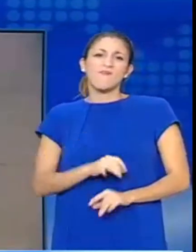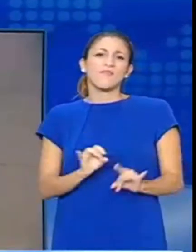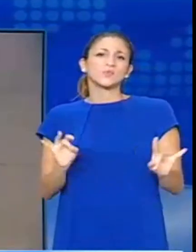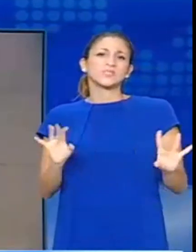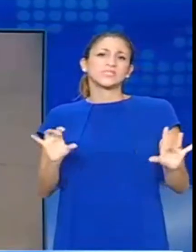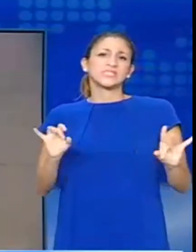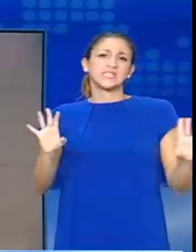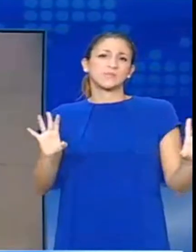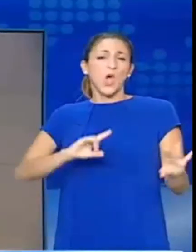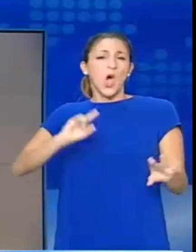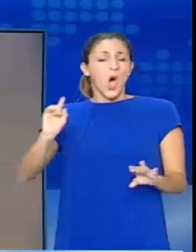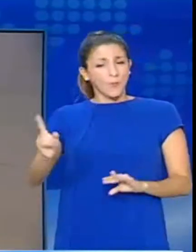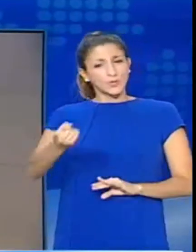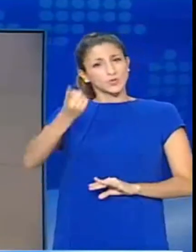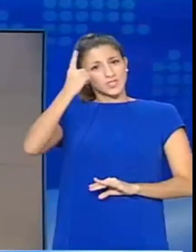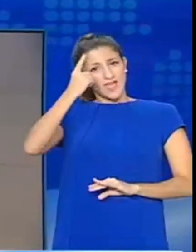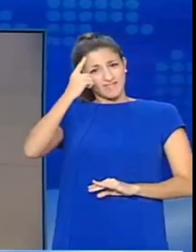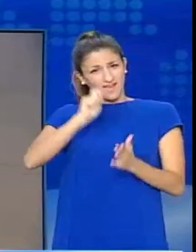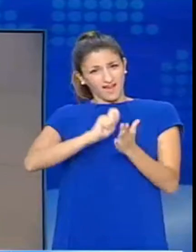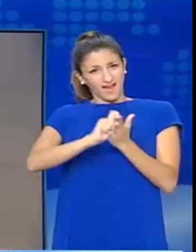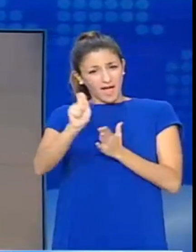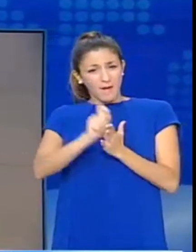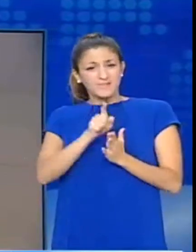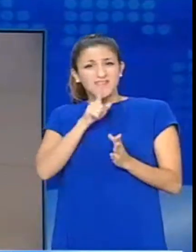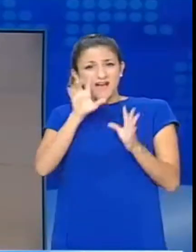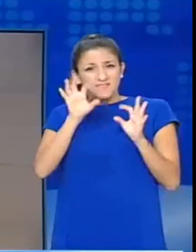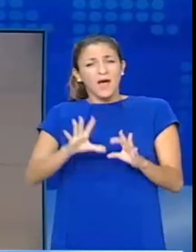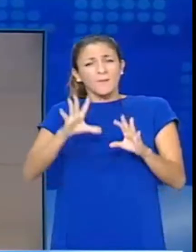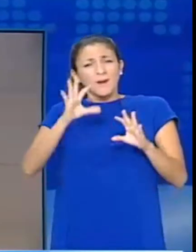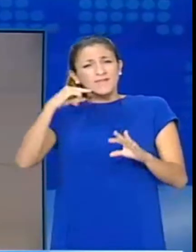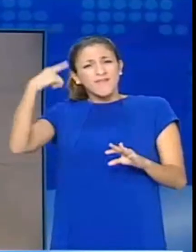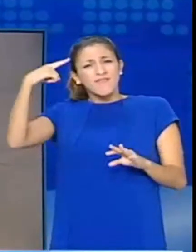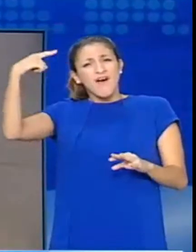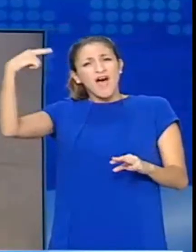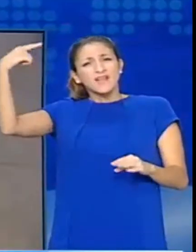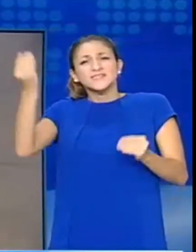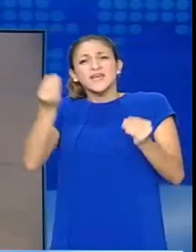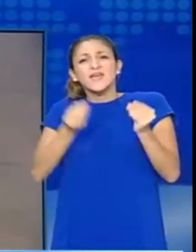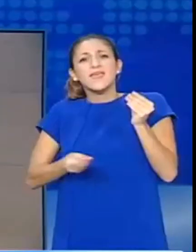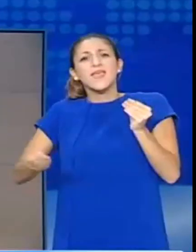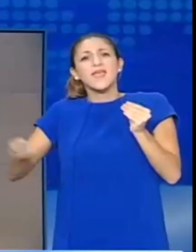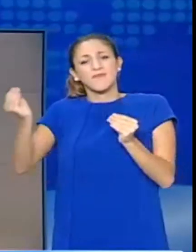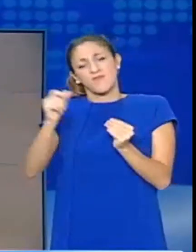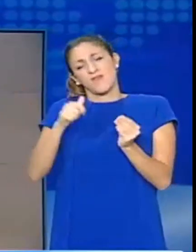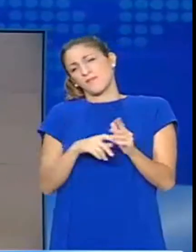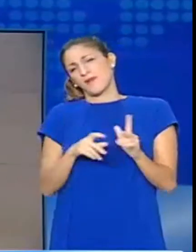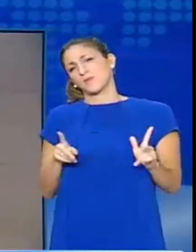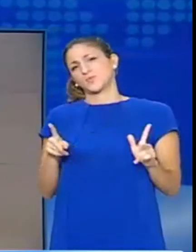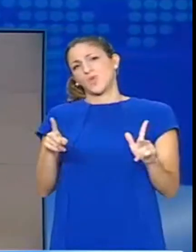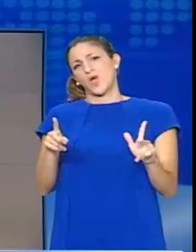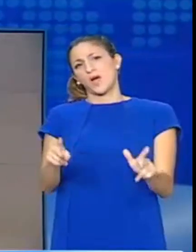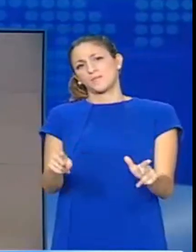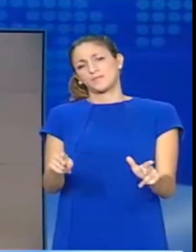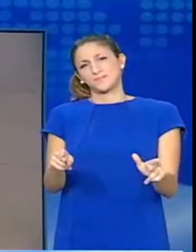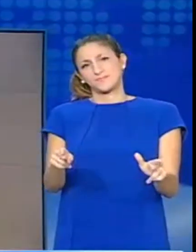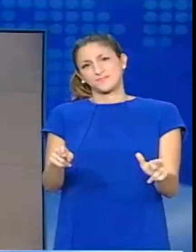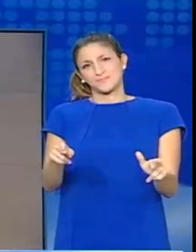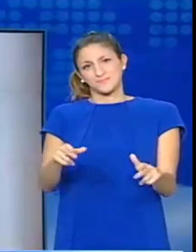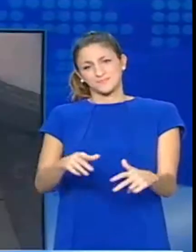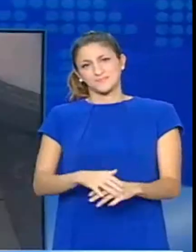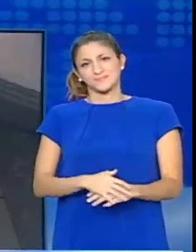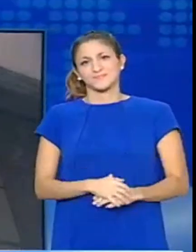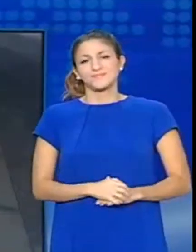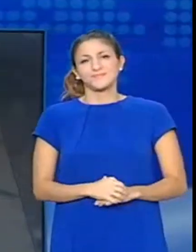επίμαχο δημοσίευμα ότι ακόμα και η πιο απίστευτη γελειότητα, ακόμα και η πιο ακραία φαντασιοπληξία πρέπει να έχουν τα ωριά τους.